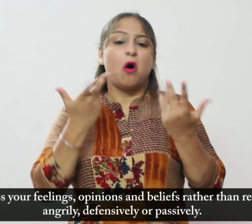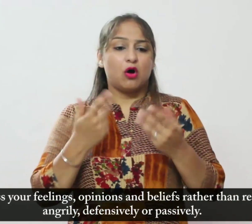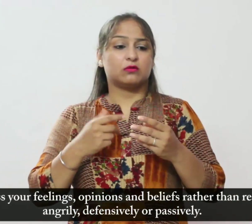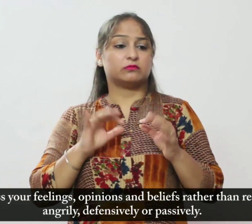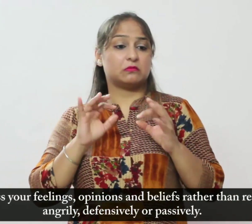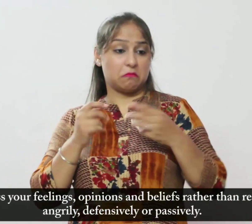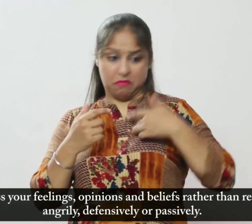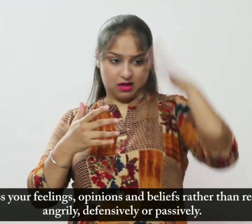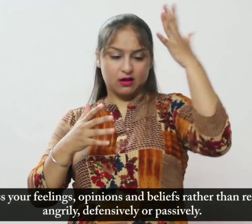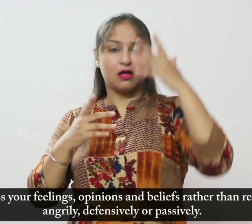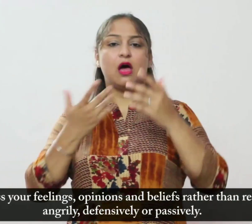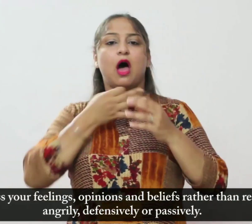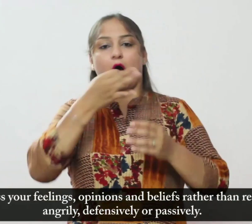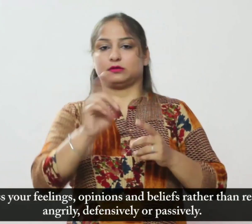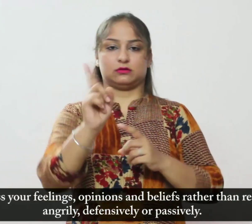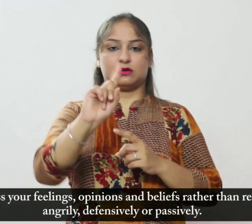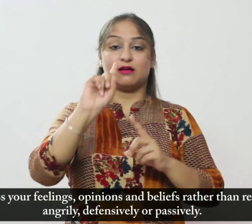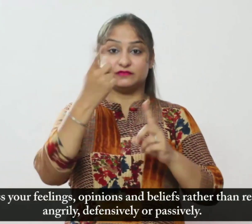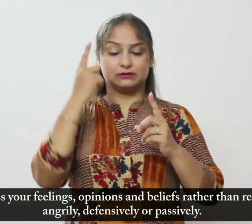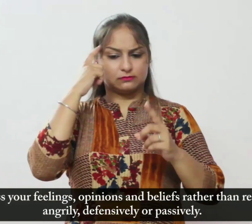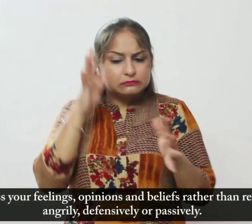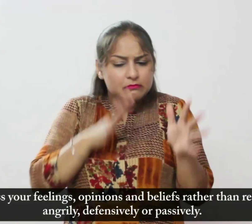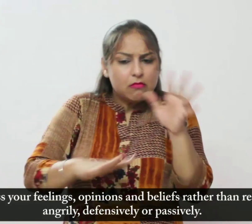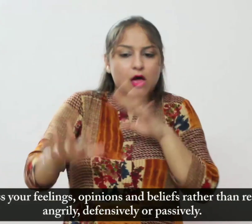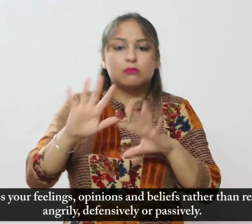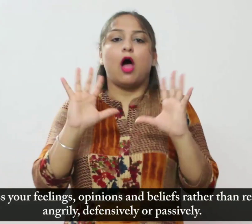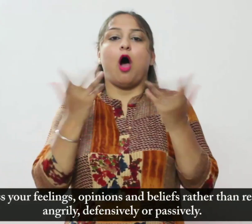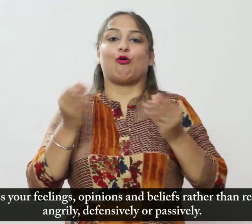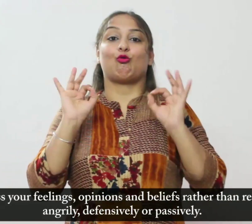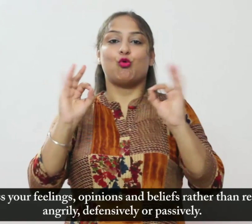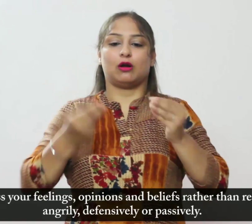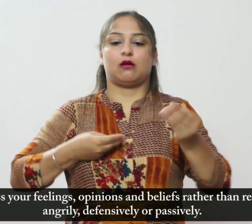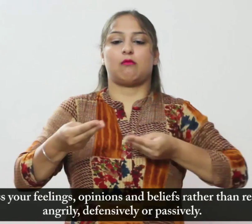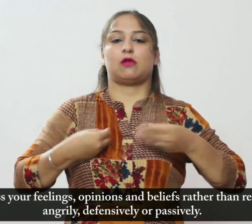के बजाए अपनी भावनाओं और विचारों पर चर्चा करें।